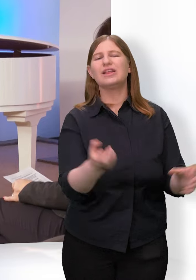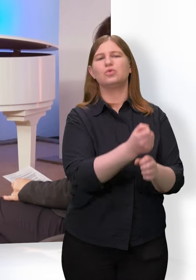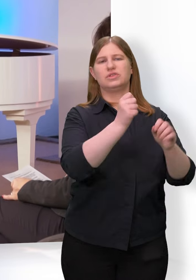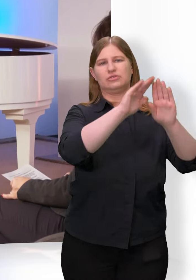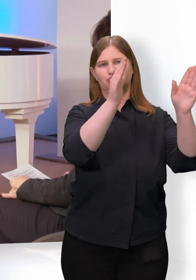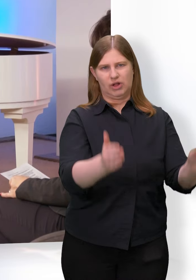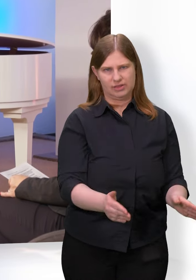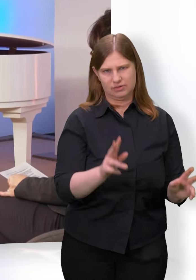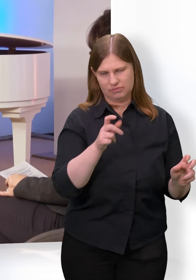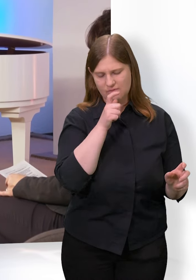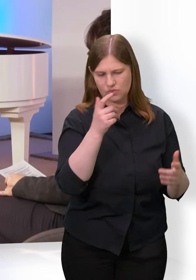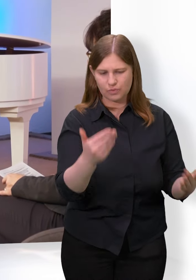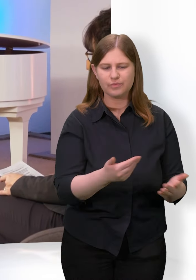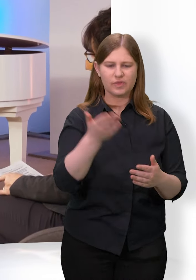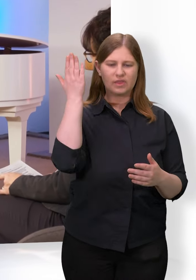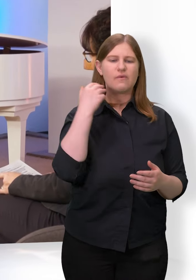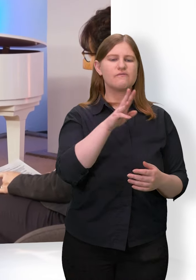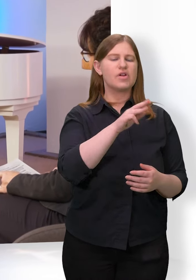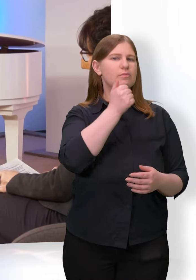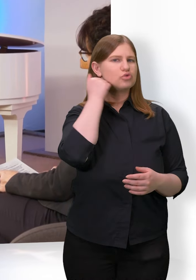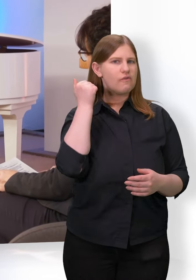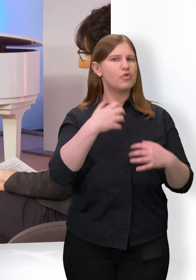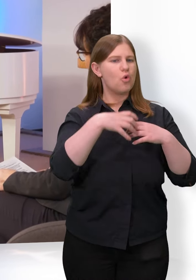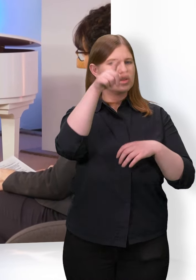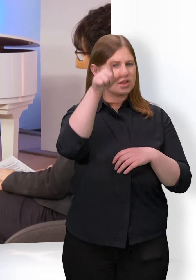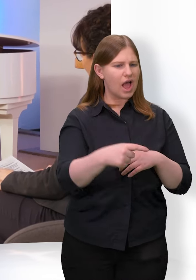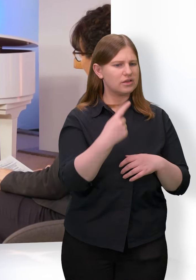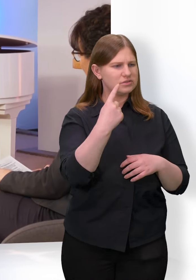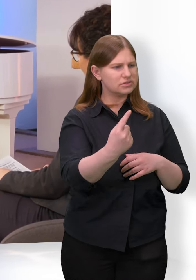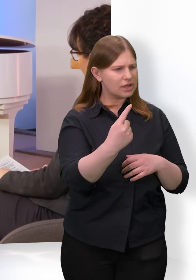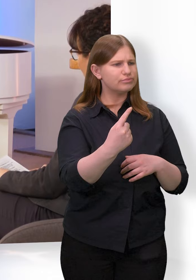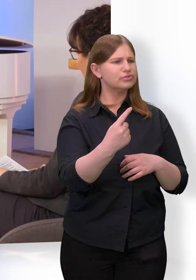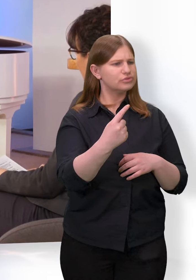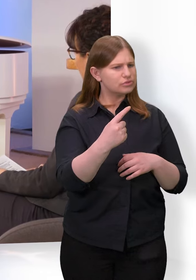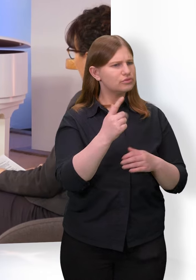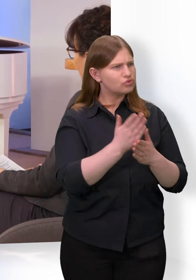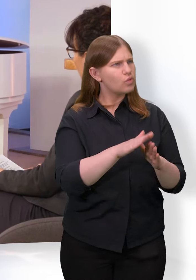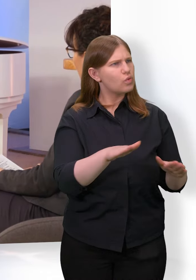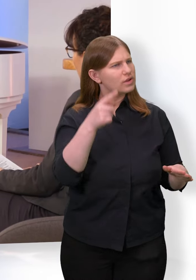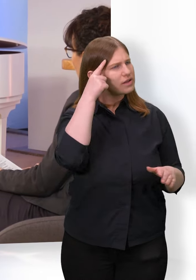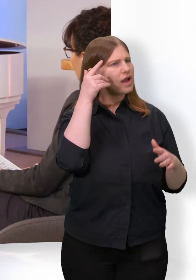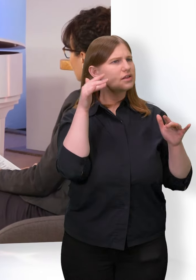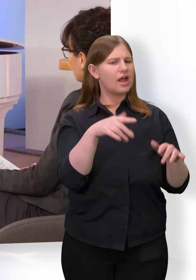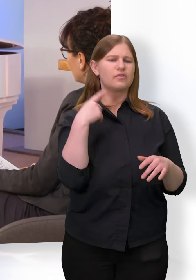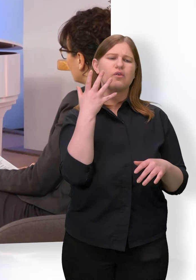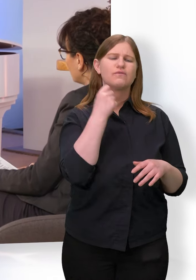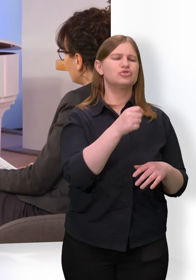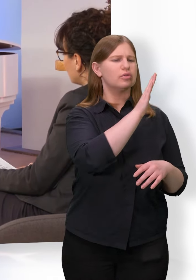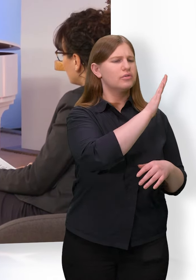Damals hat der Gründer von Wilhelmsdorf auch für diese Arbeit diesen Grundgedanken gehabt, wir wollen Menschen begleiten auf ihrem